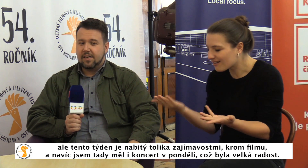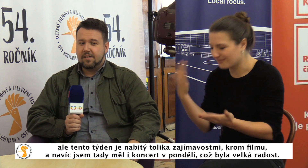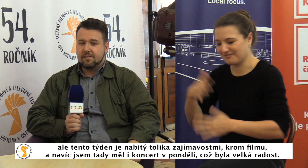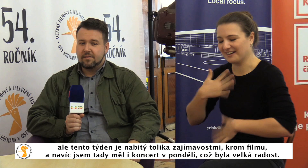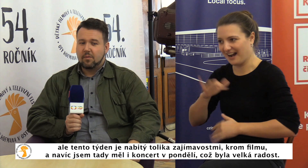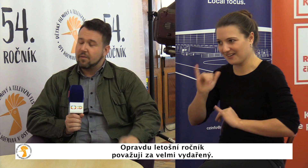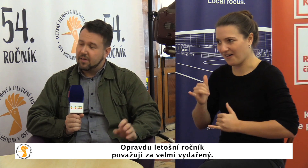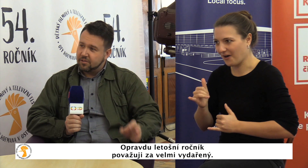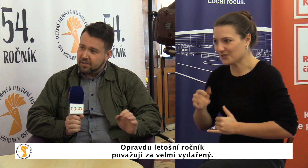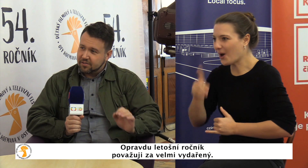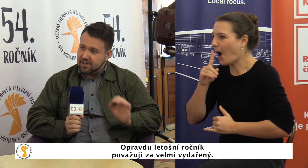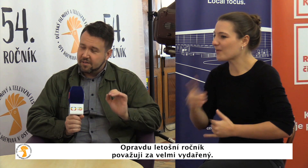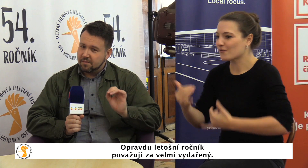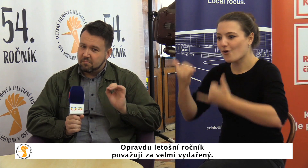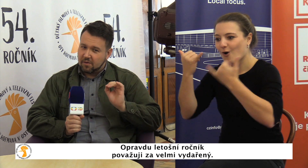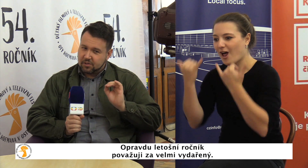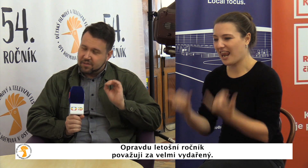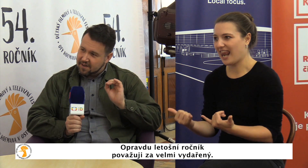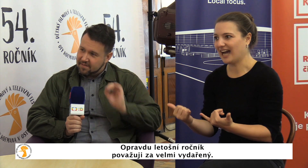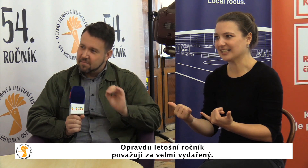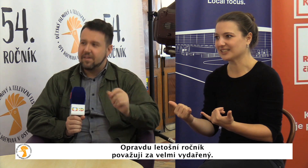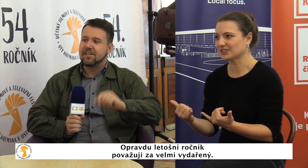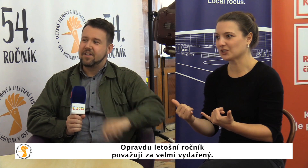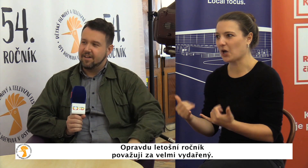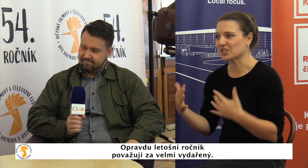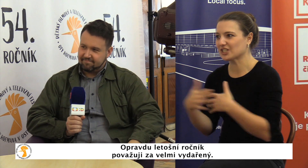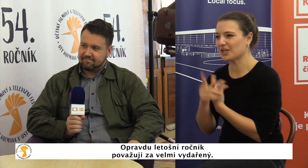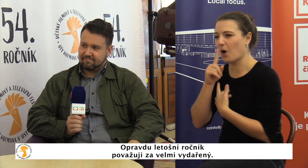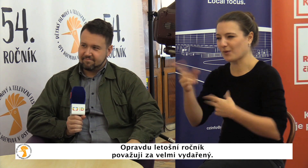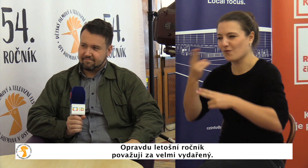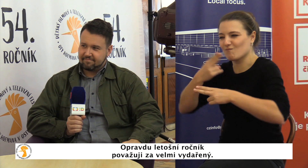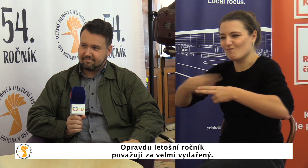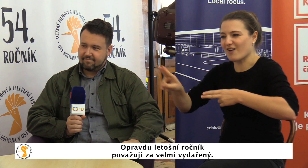Takže opravdu letošní ročník považuji za velmi vydařený.